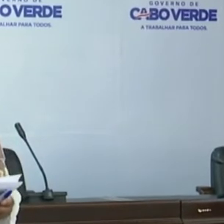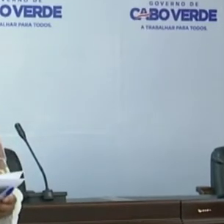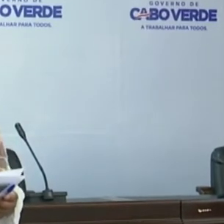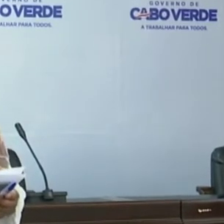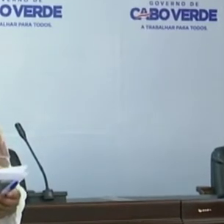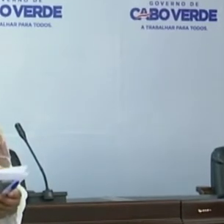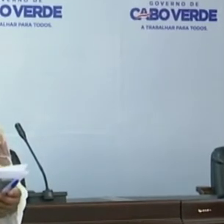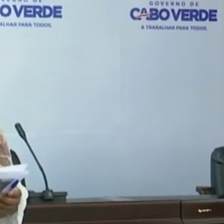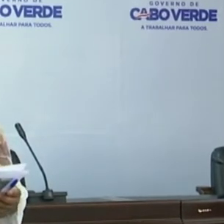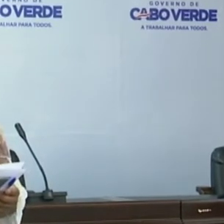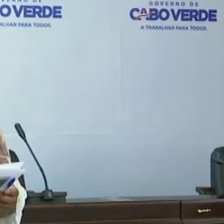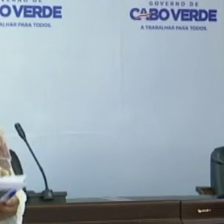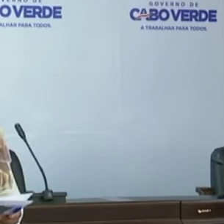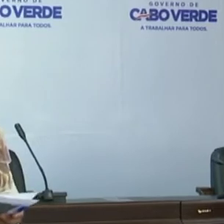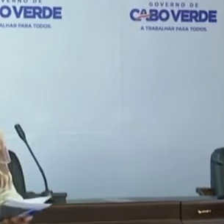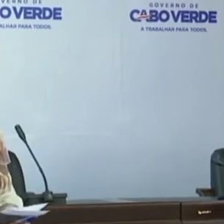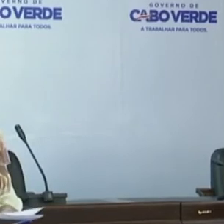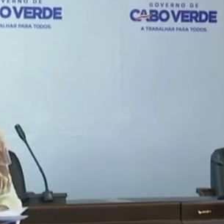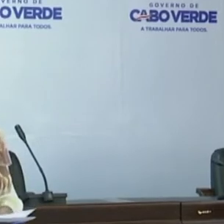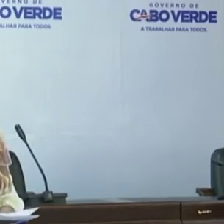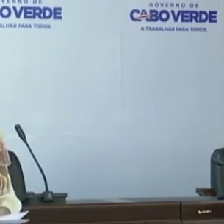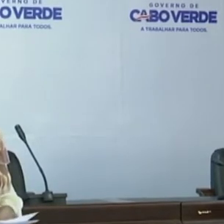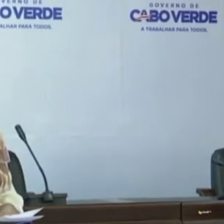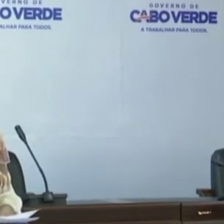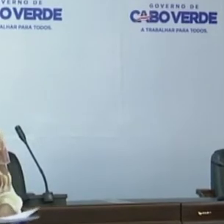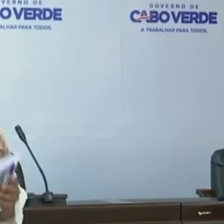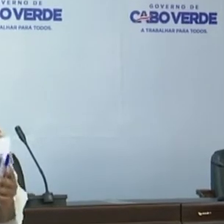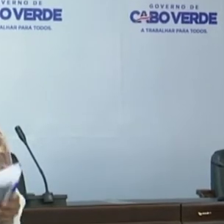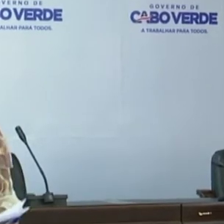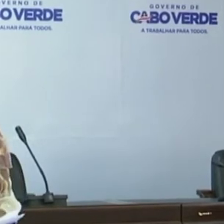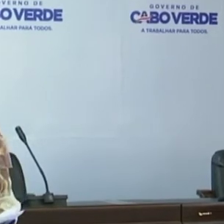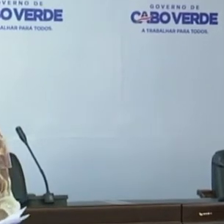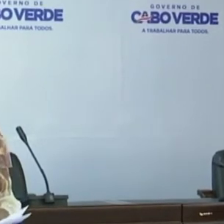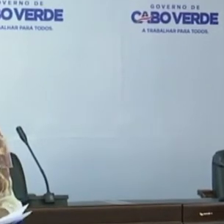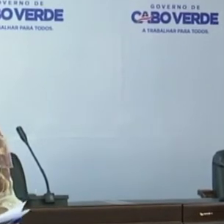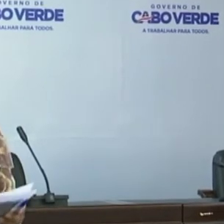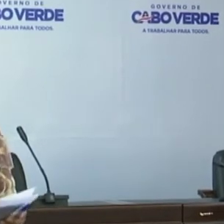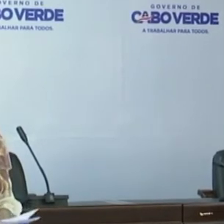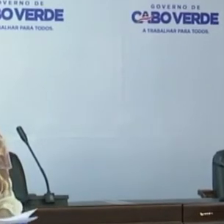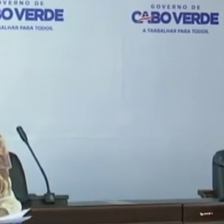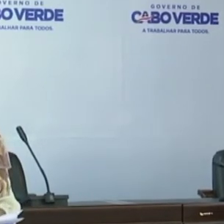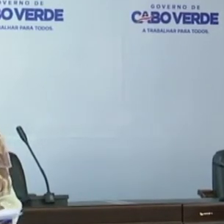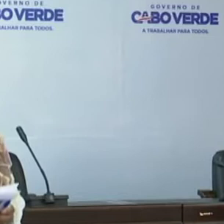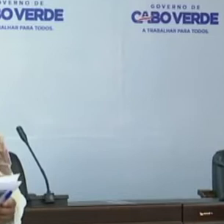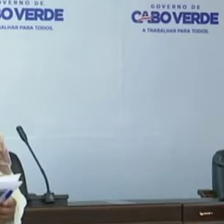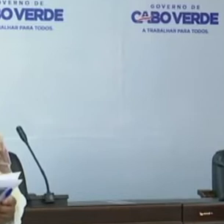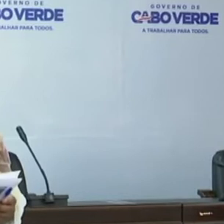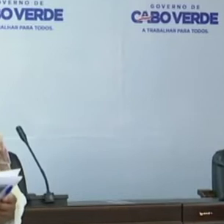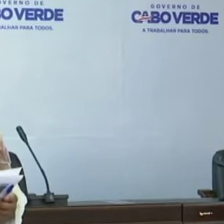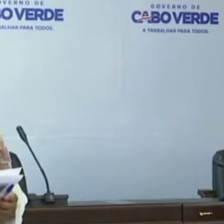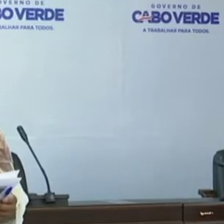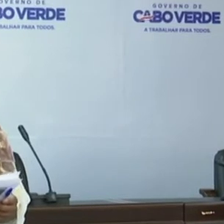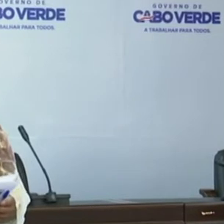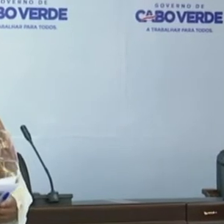últimos dados que nós temos, sabemos que neste momento, até agora há 651 casos